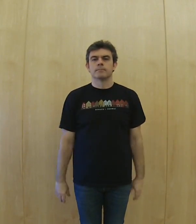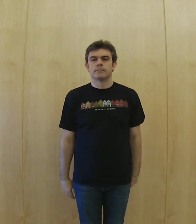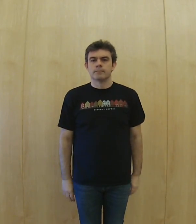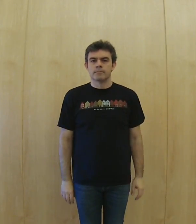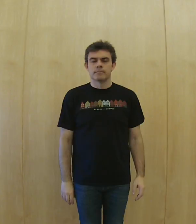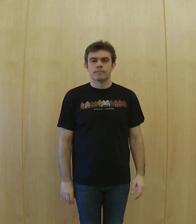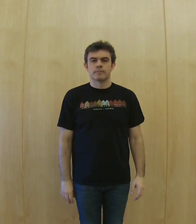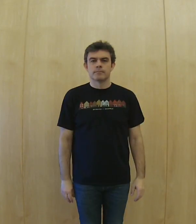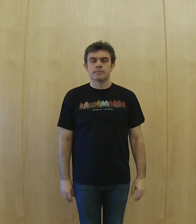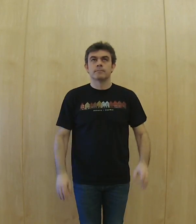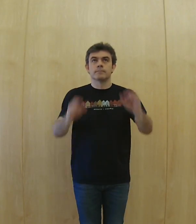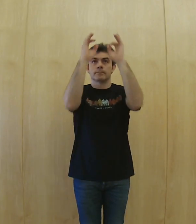puntillismo,